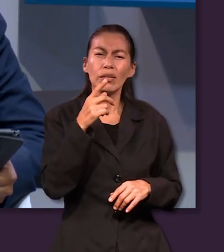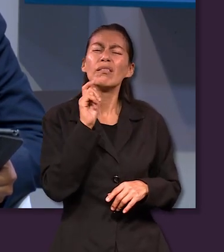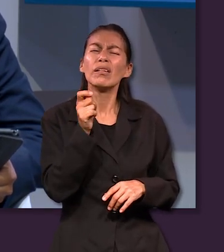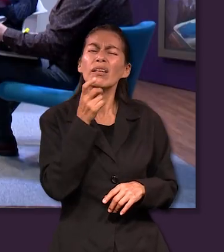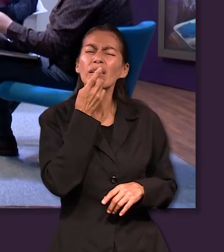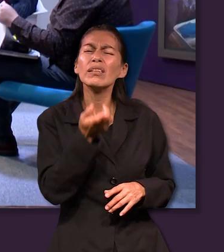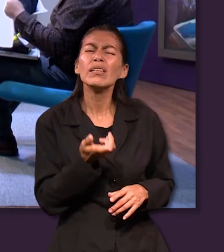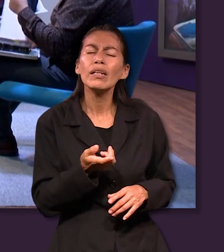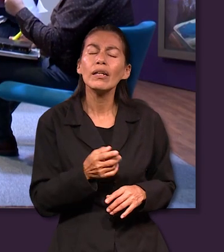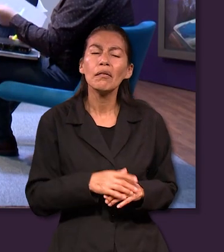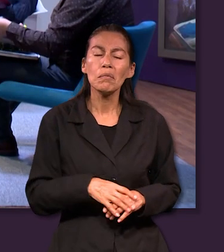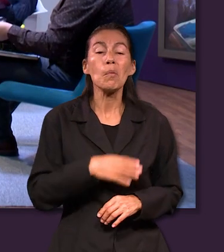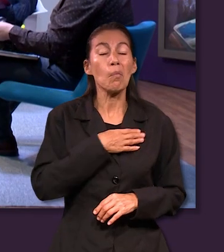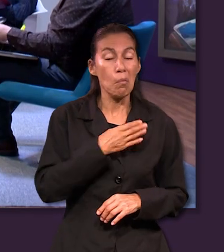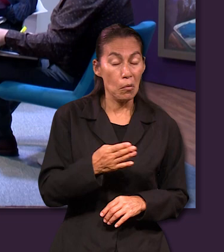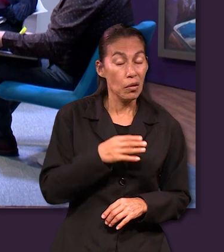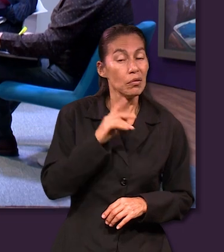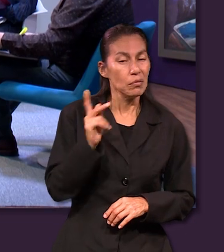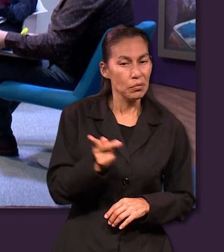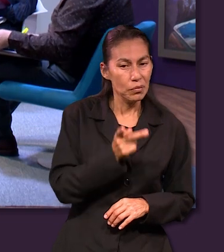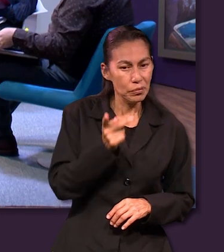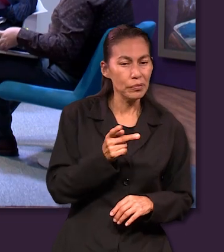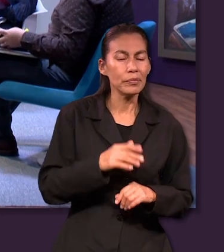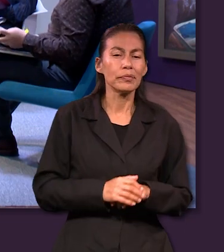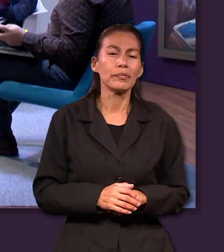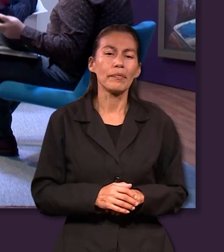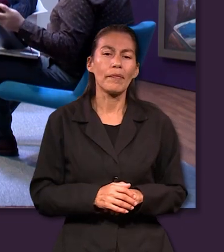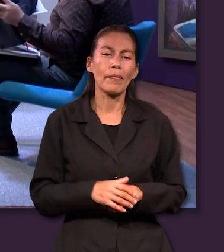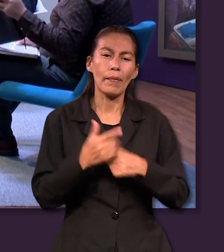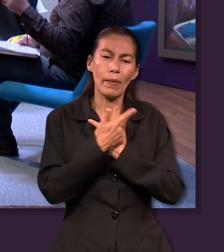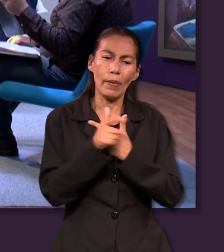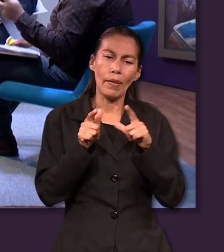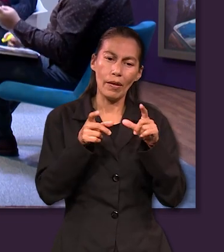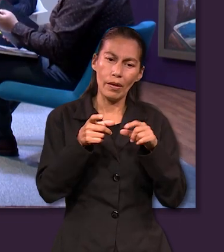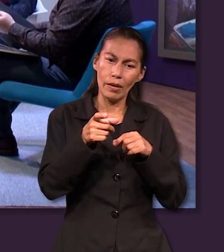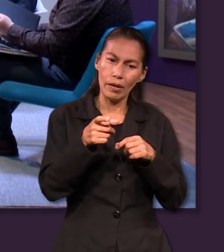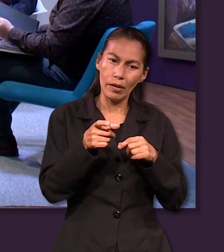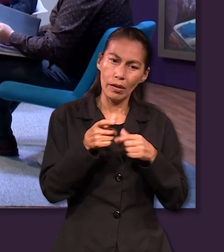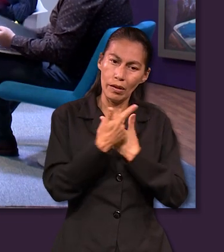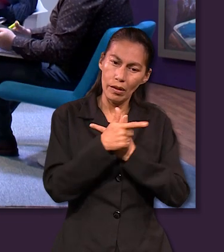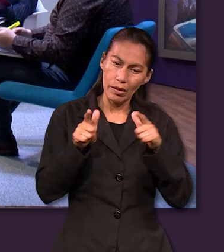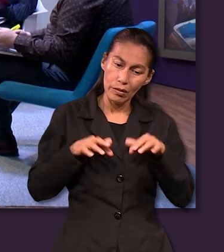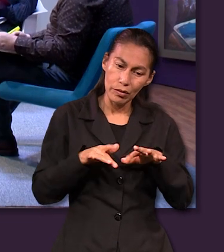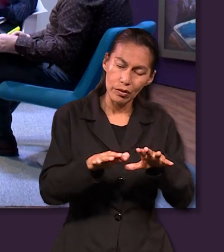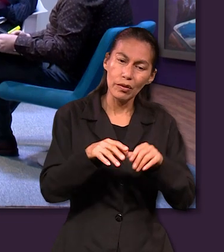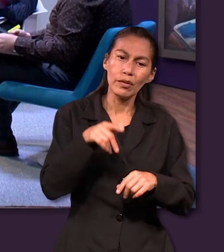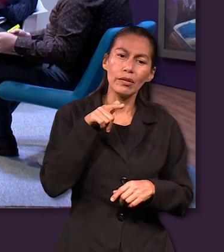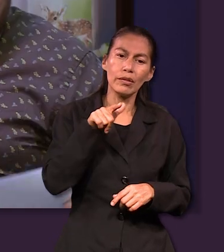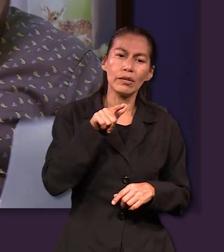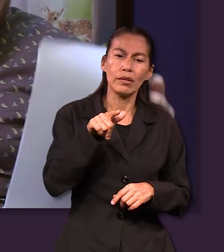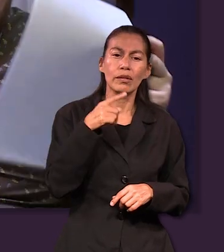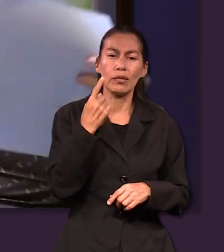Esa es una buena pregunta. Éxodo 17.1 menciona